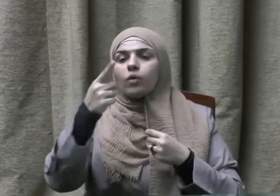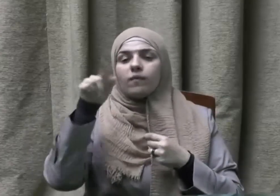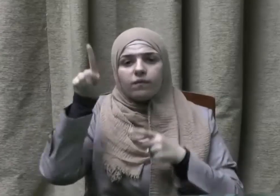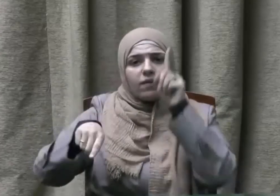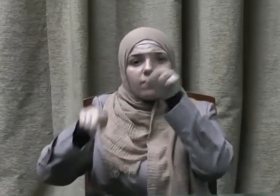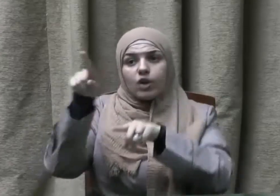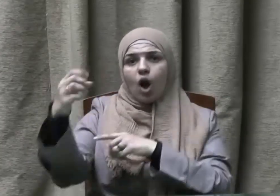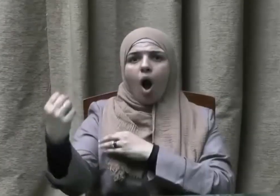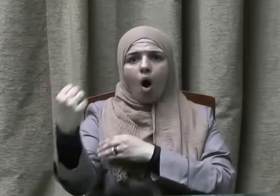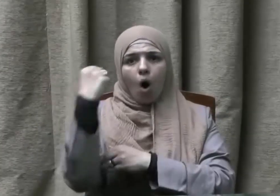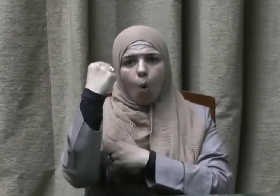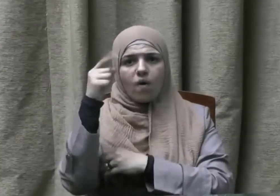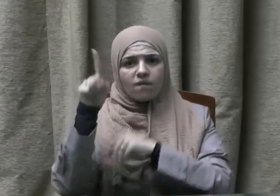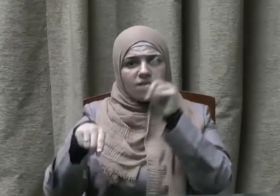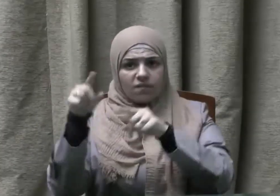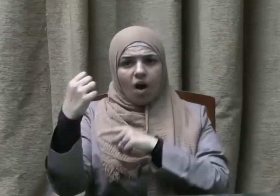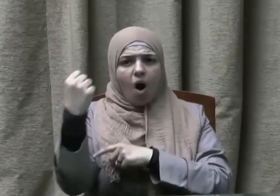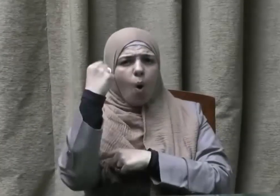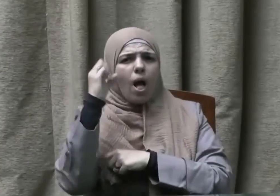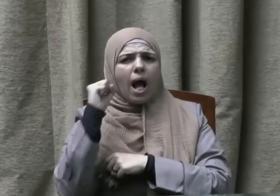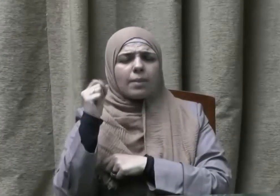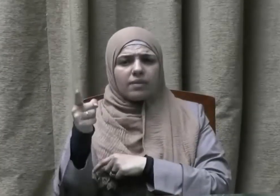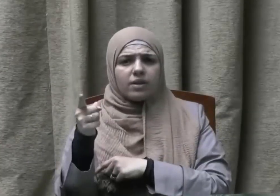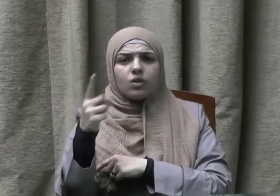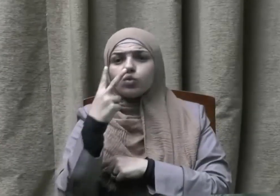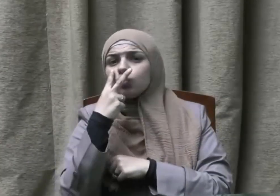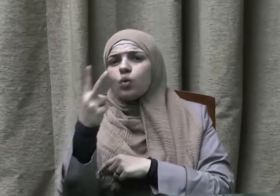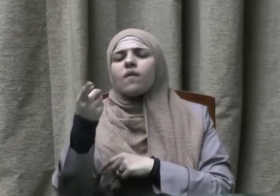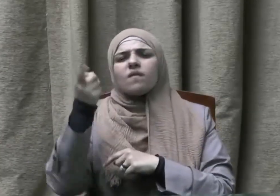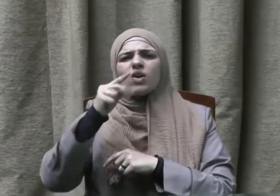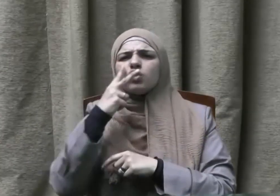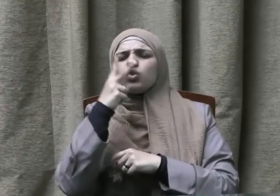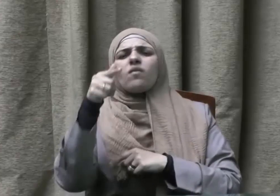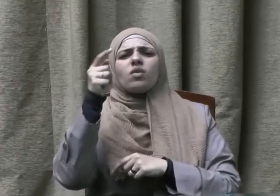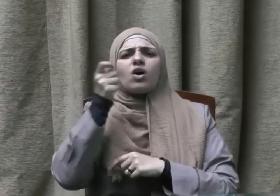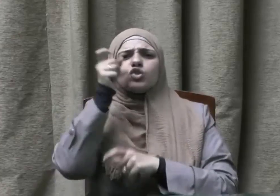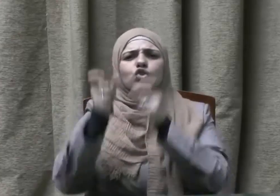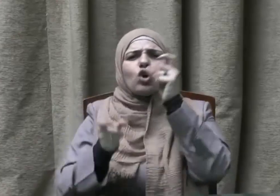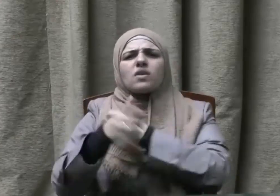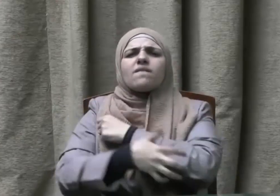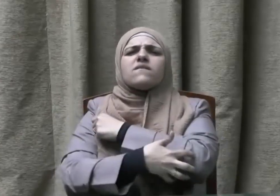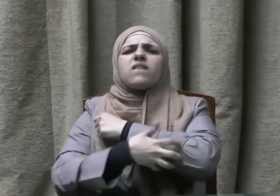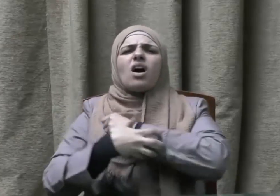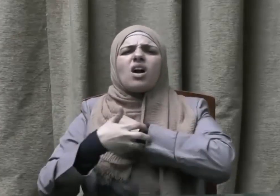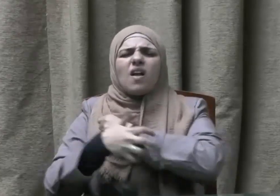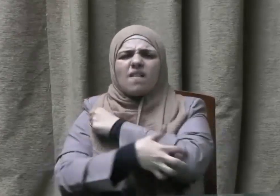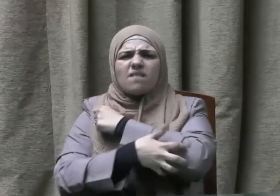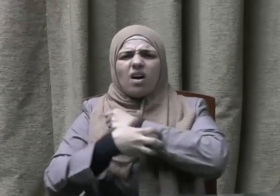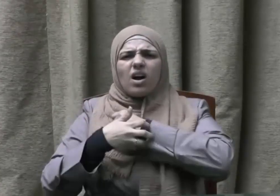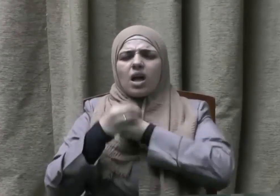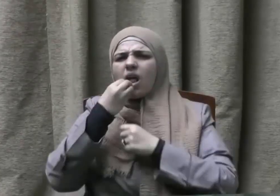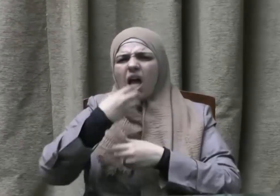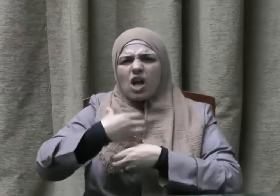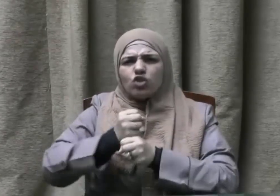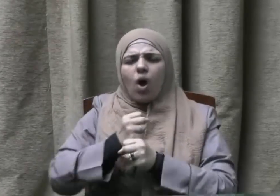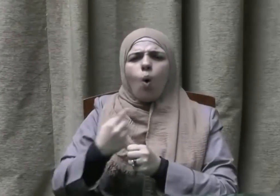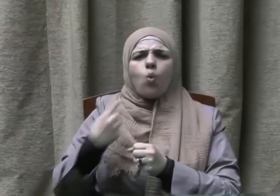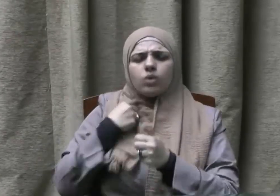وحوائجهم من المسؤولية المجتمعية والشرعية والوطنية بل هي من فروض الكفايات